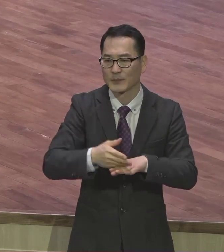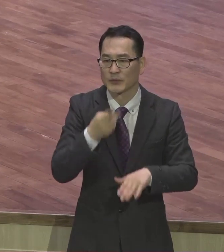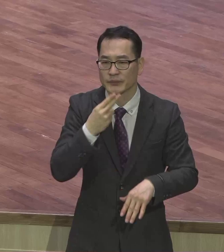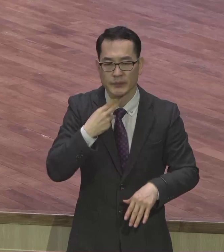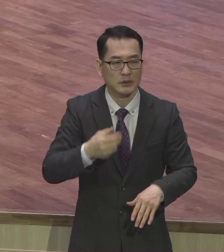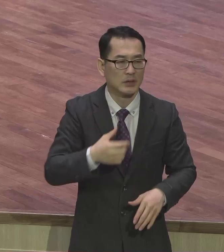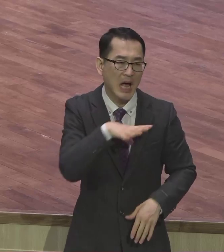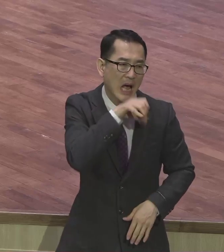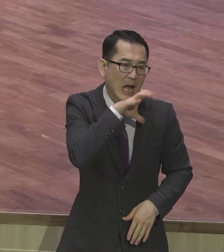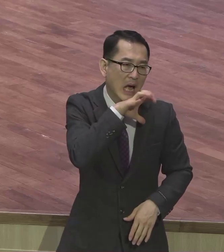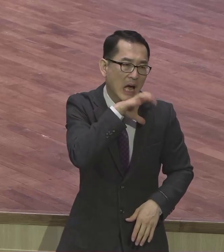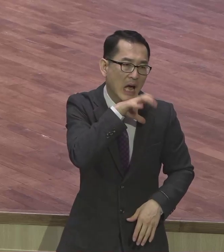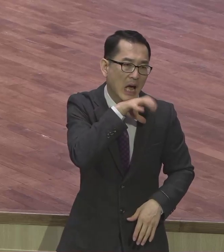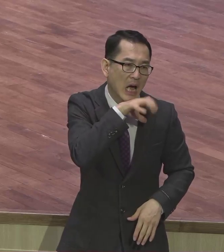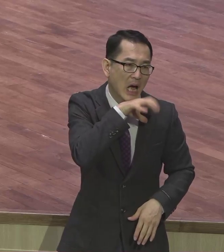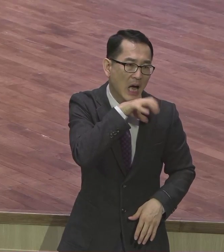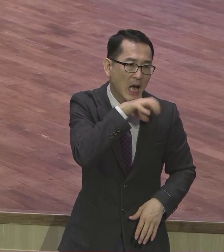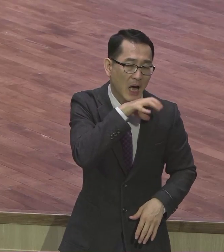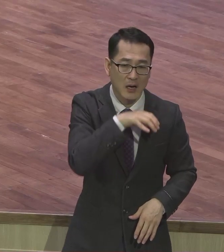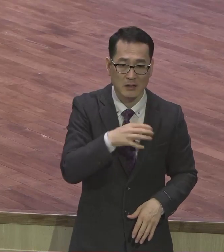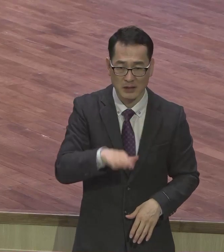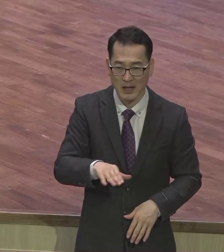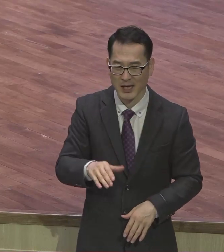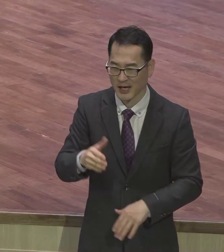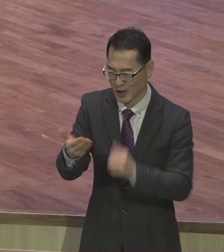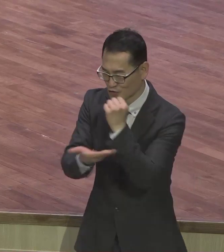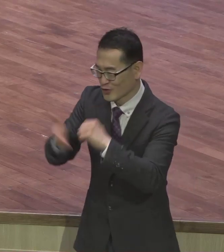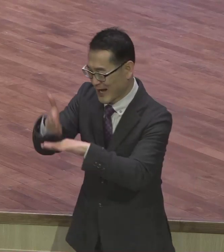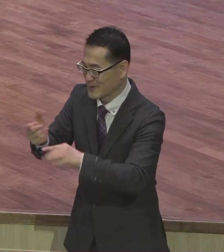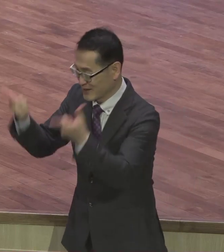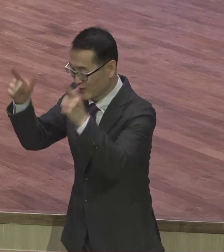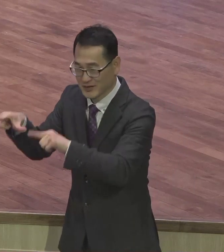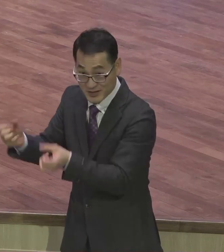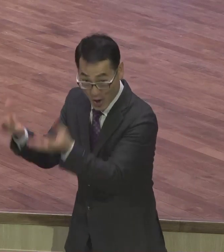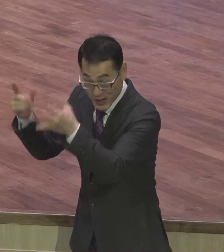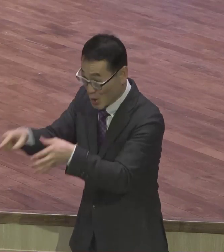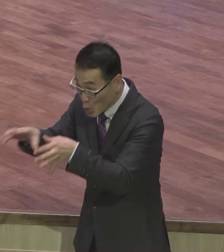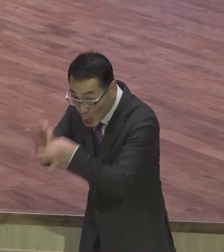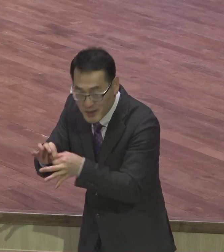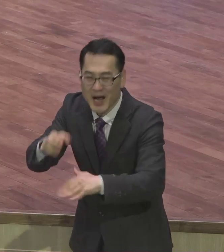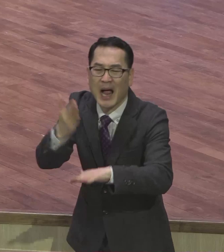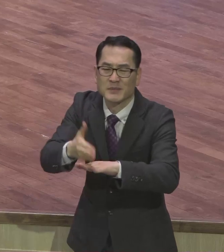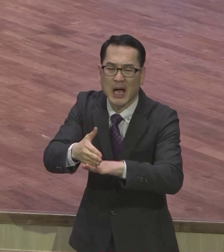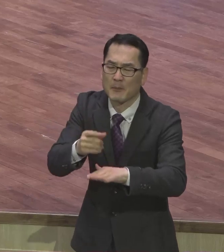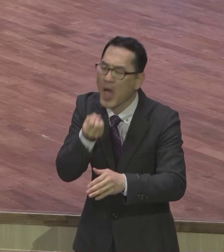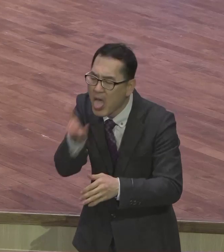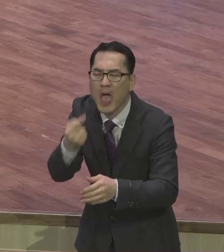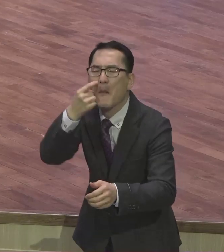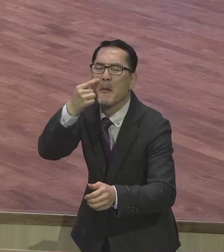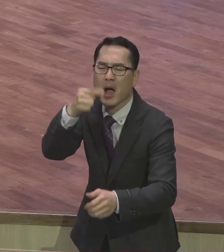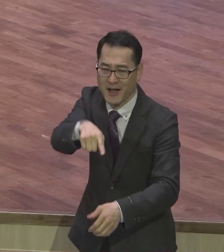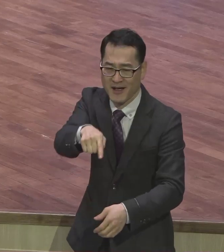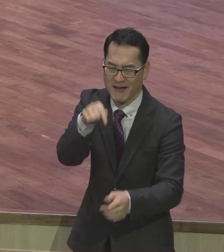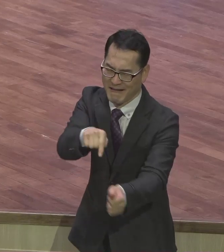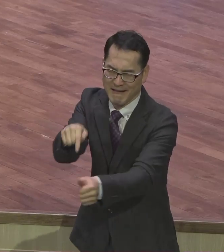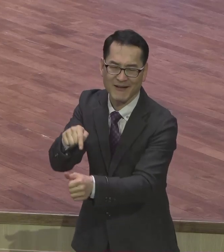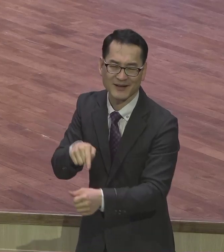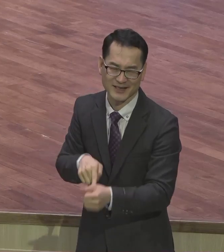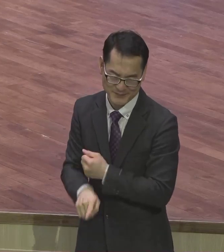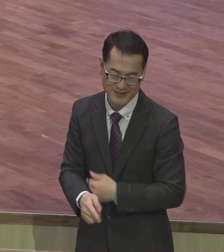감사하라고 회복하라고 주수감사주를 만들어낸 거예요. 감사합니까? 감사거리 눈감고 한번 생각해